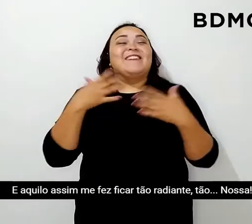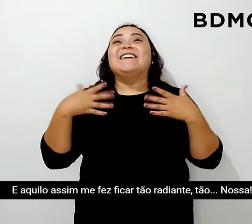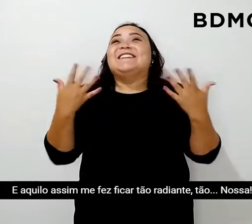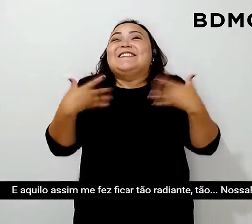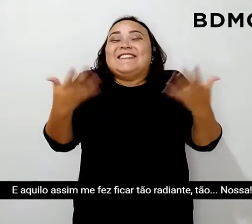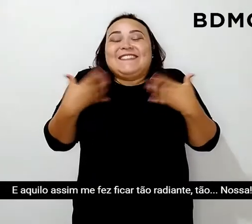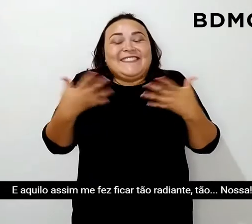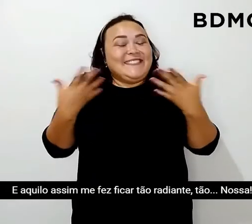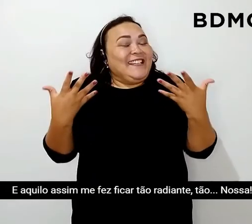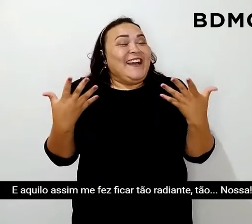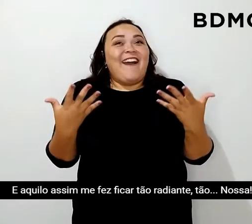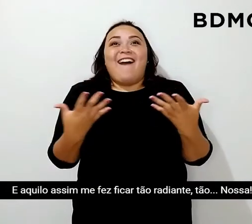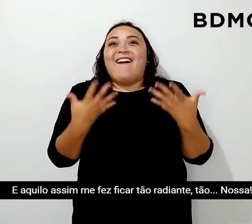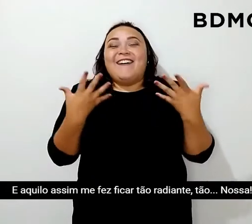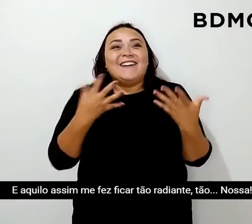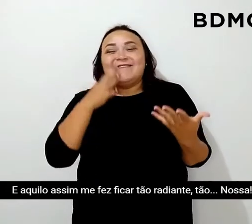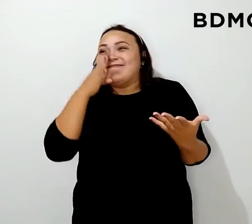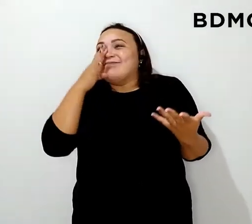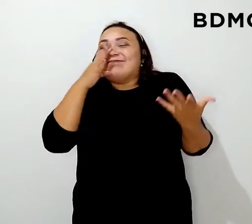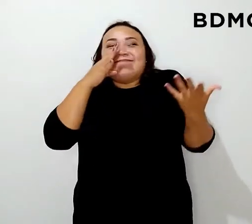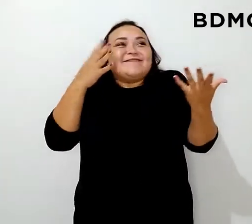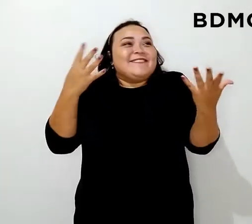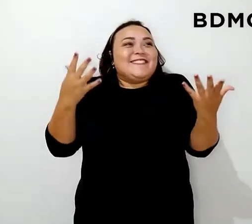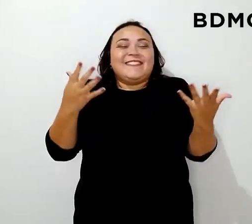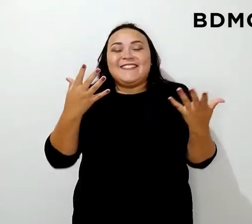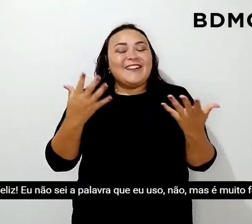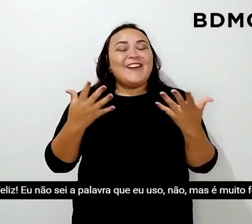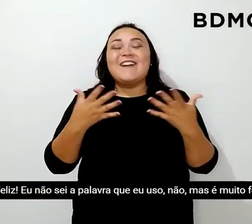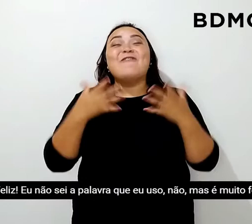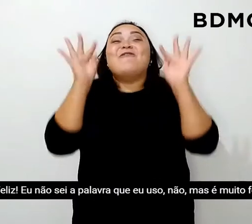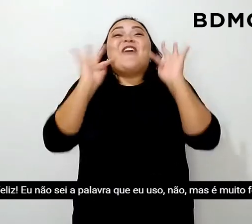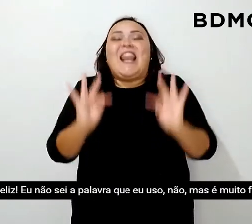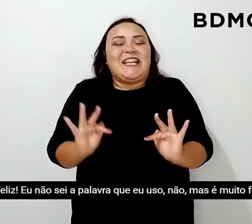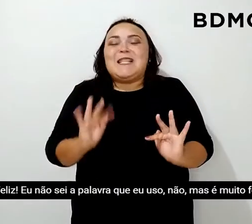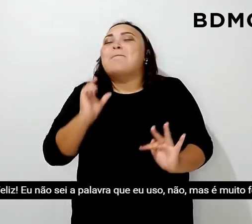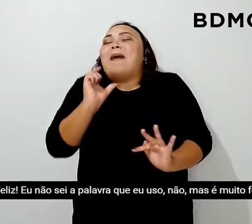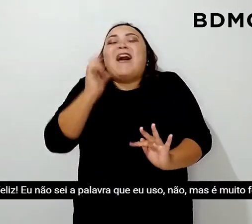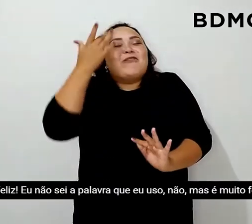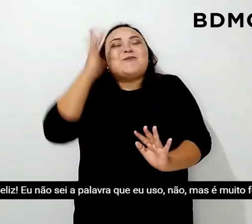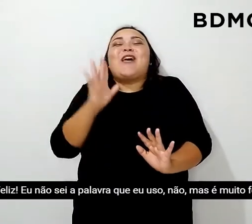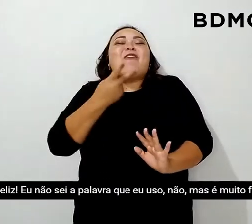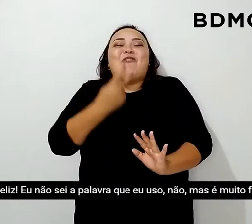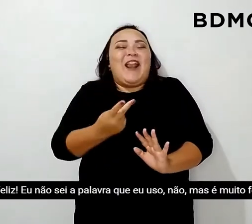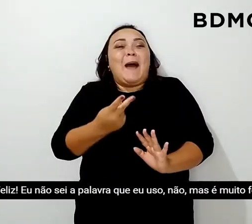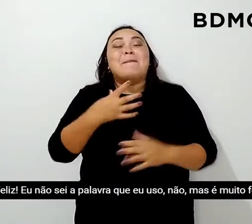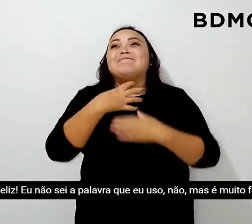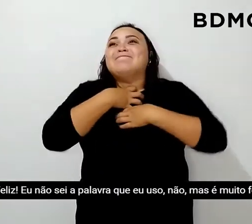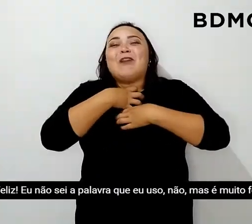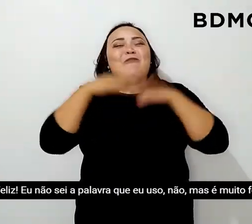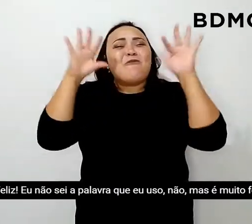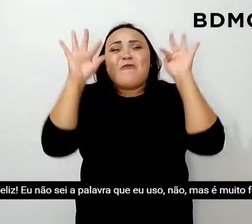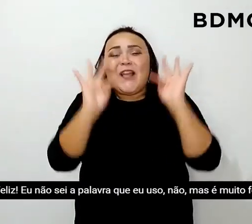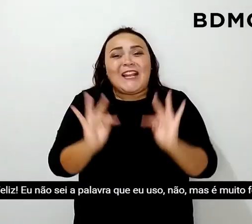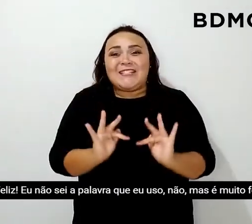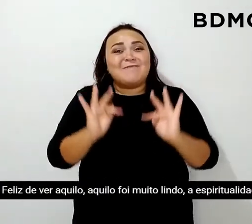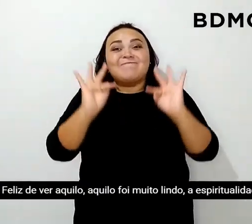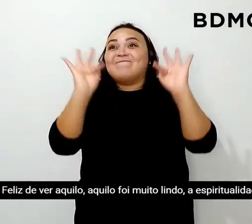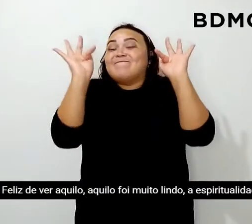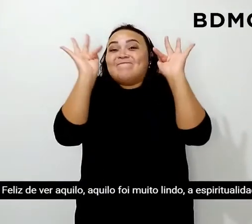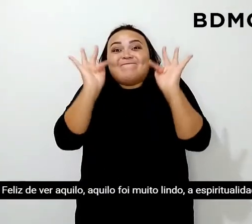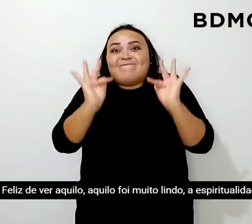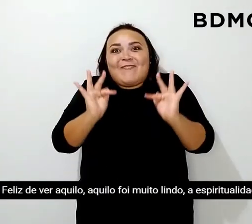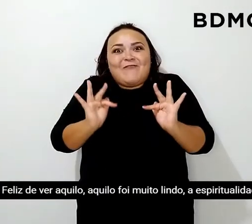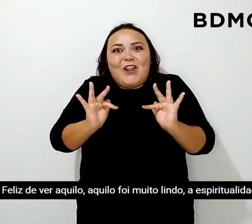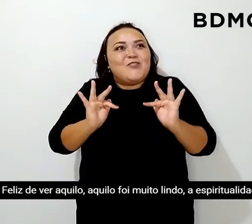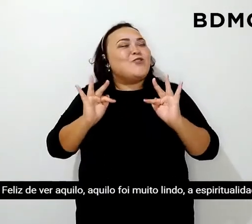radiante, tão nossa, muito feliz. Eu não sei a palavra que eu uso, não, mas é muito feliz, feliz